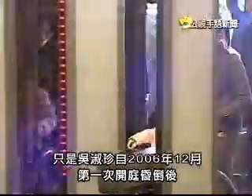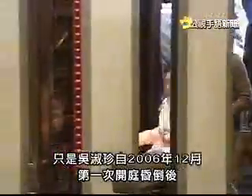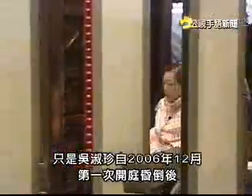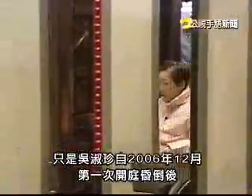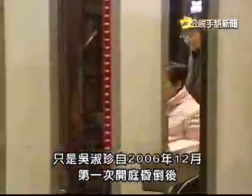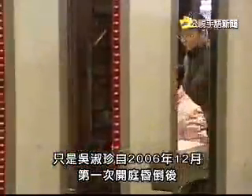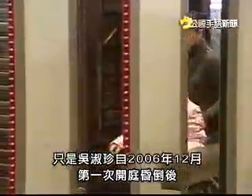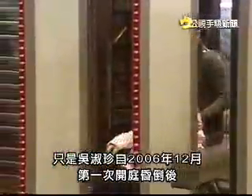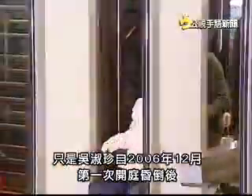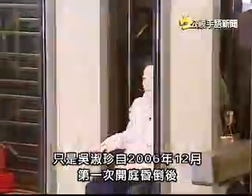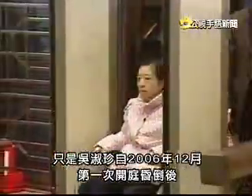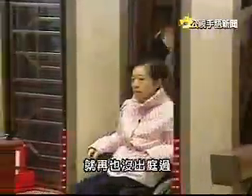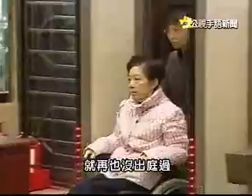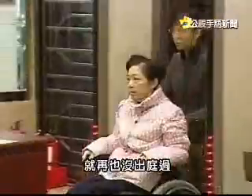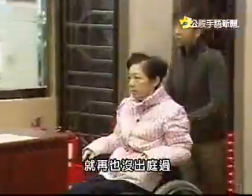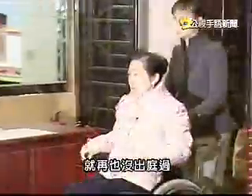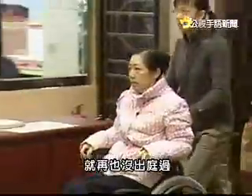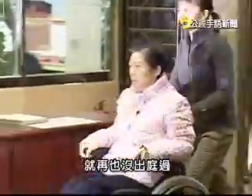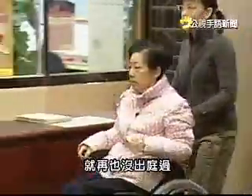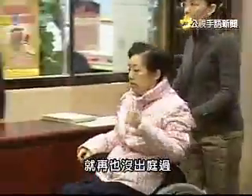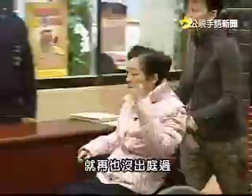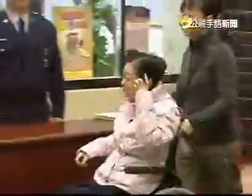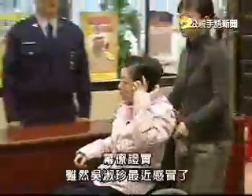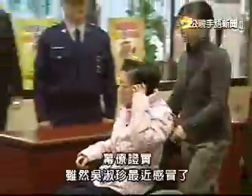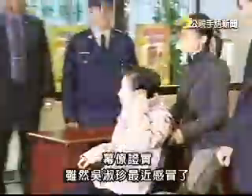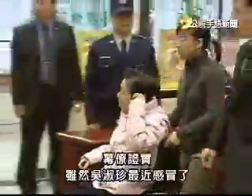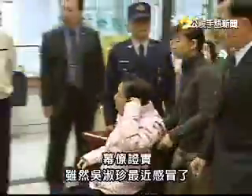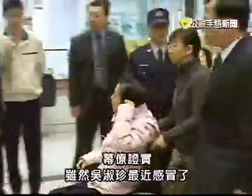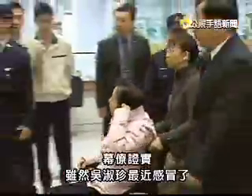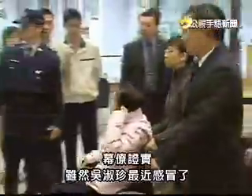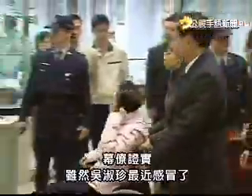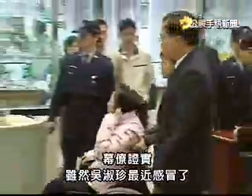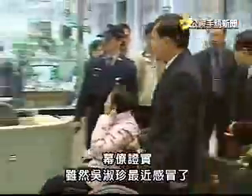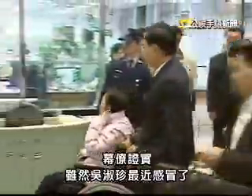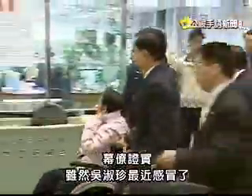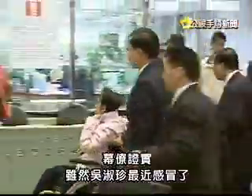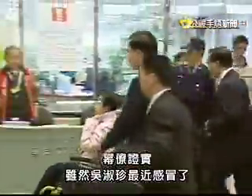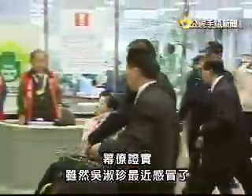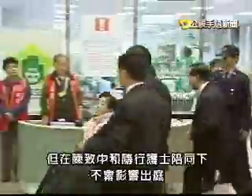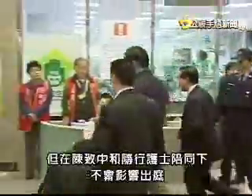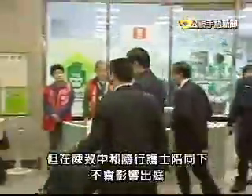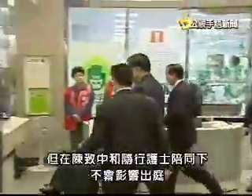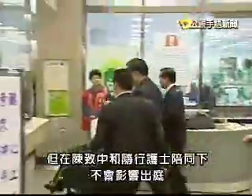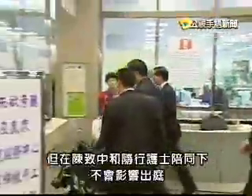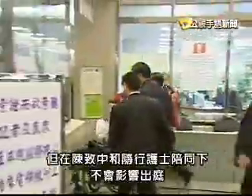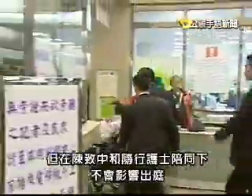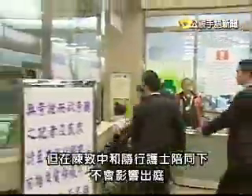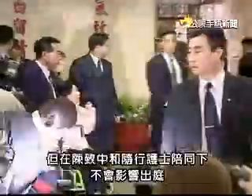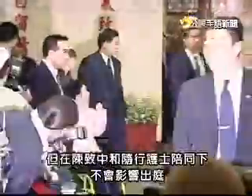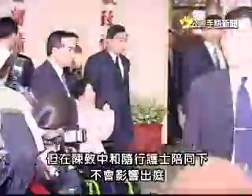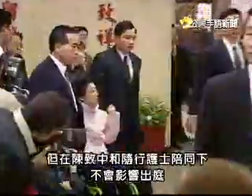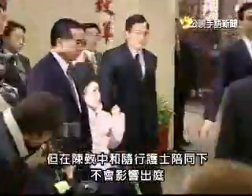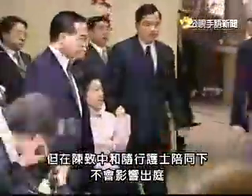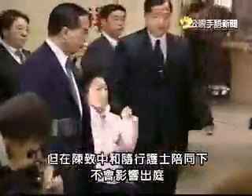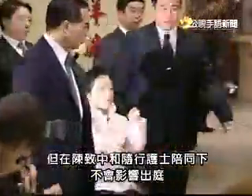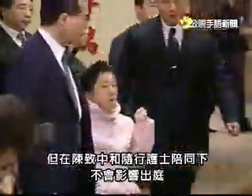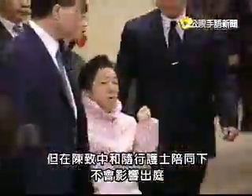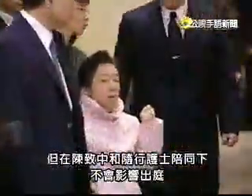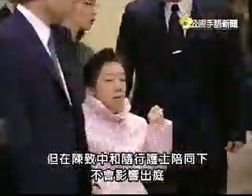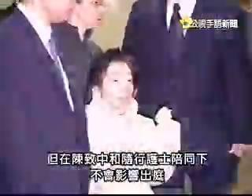第一次开庭昏倒后就再也没出庭过幕僚真实虽然吴淑珍最近感冒了但在陈志忠和随行护士陪同下不会影响出